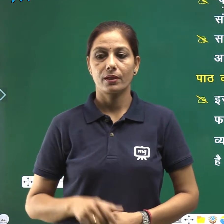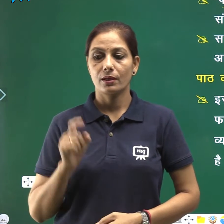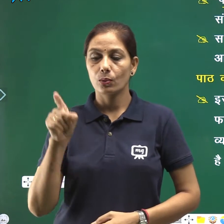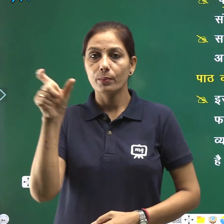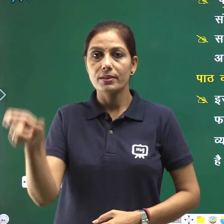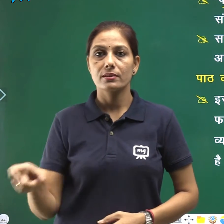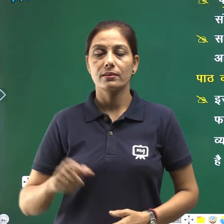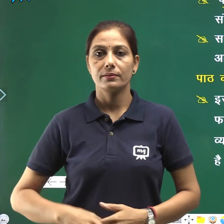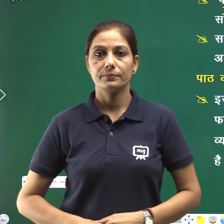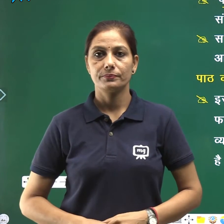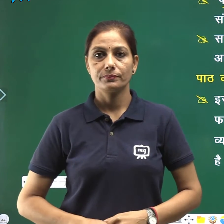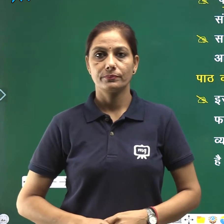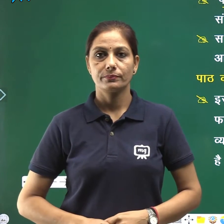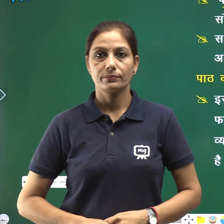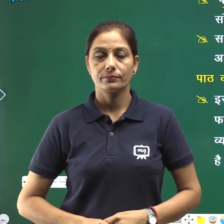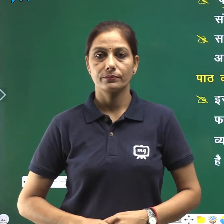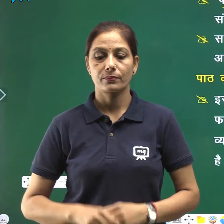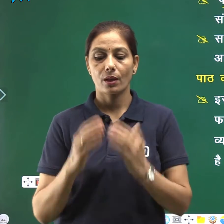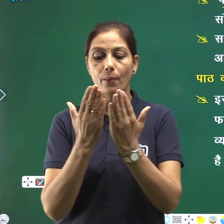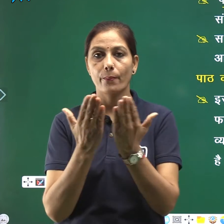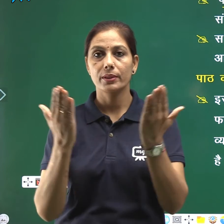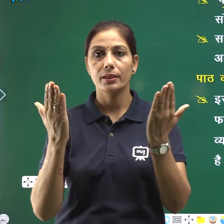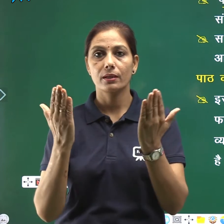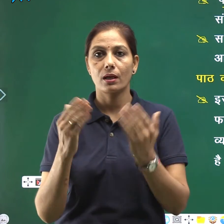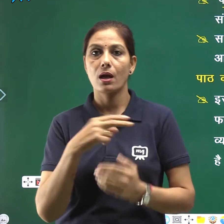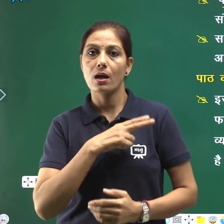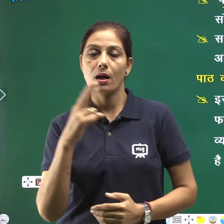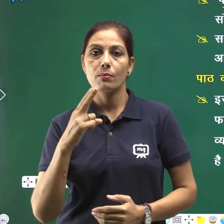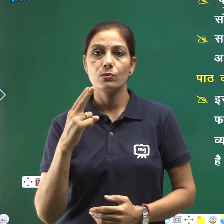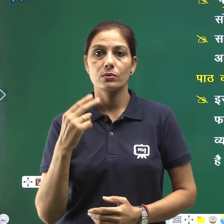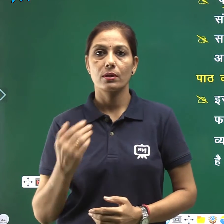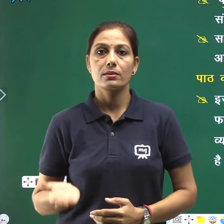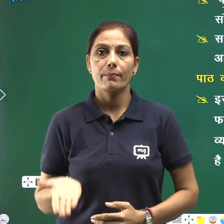इन्होंने पराग नामक पत्रिका का संपाधन किया